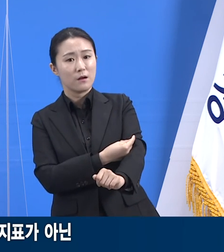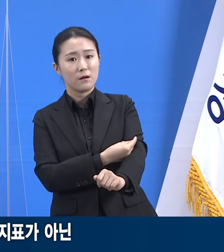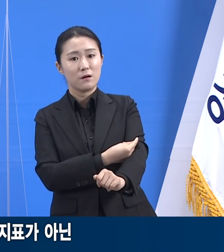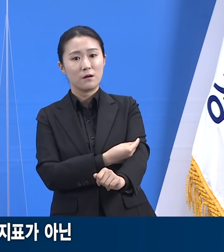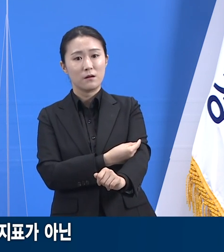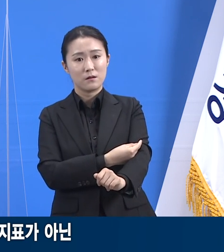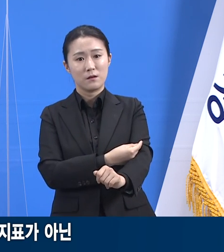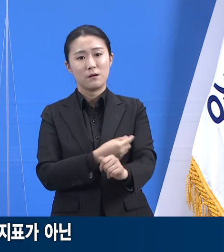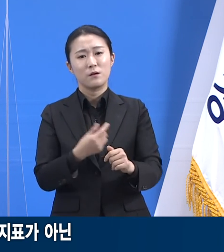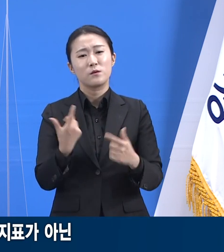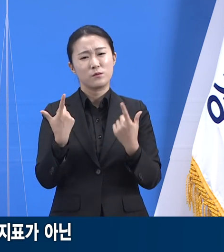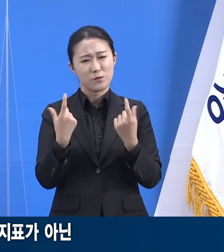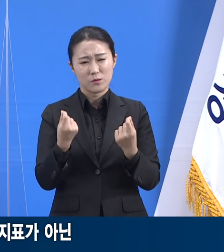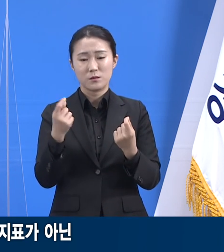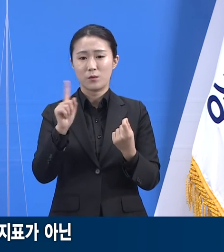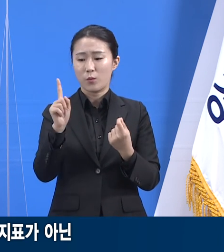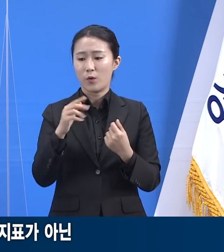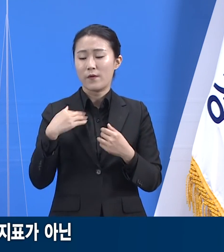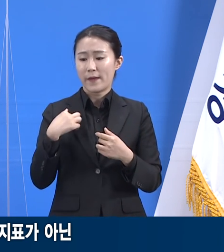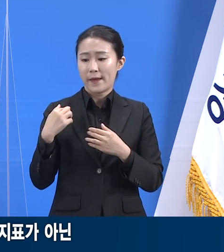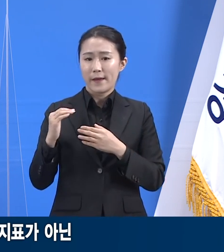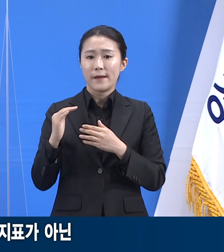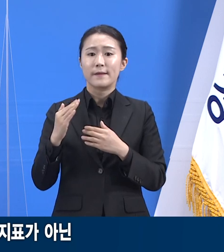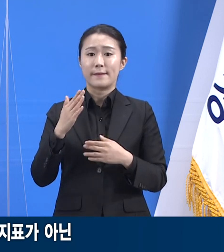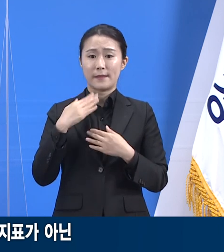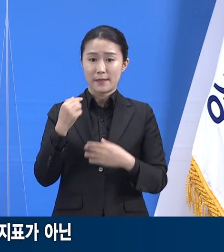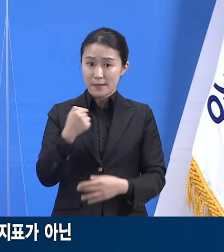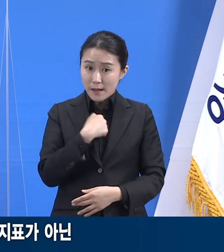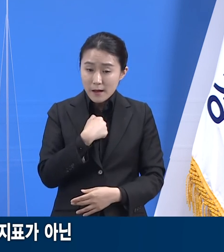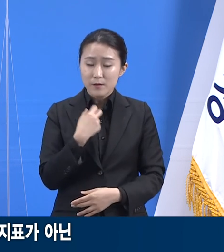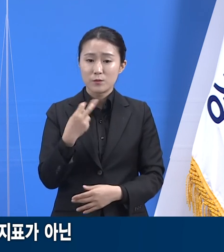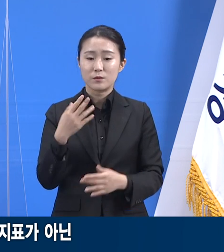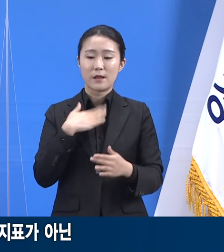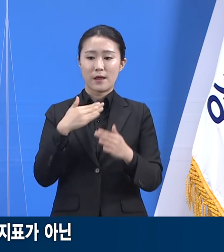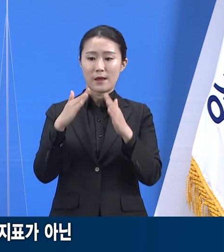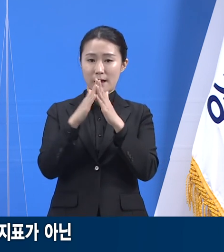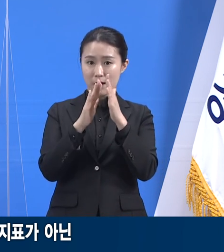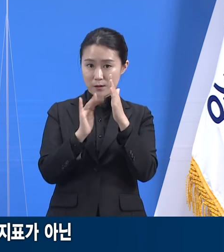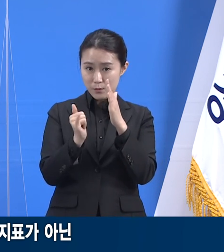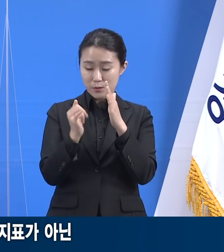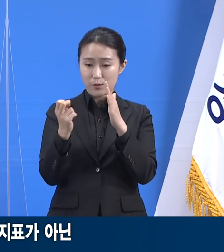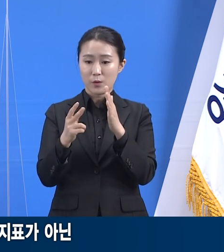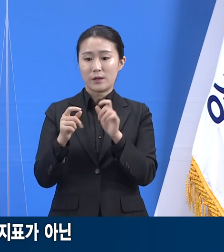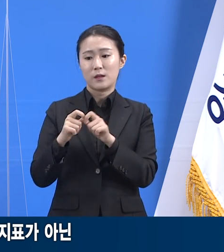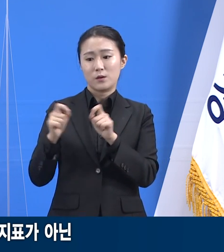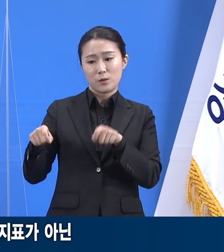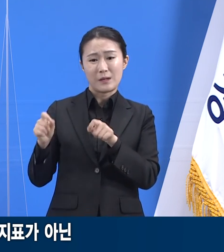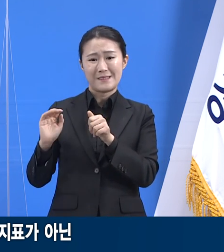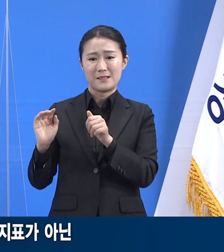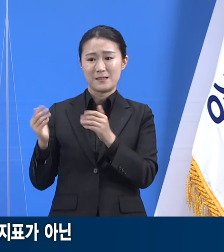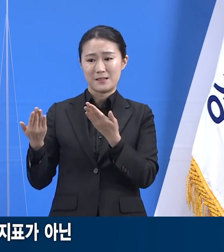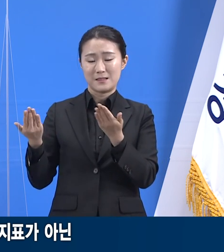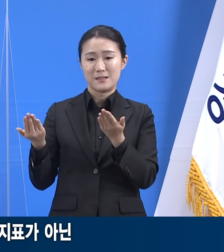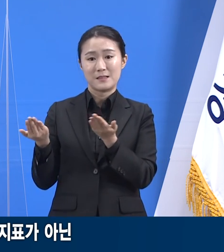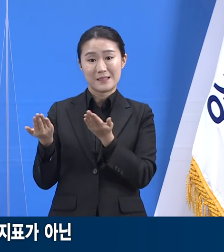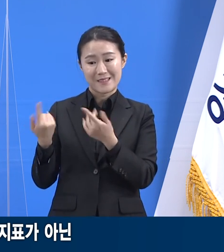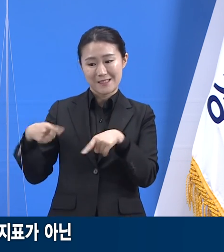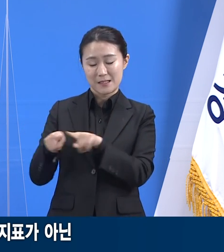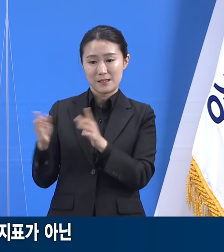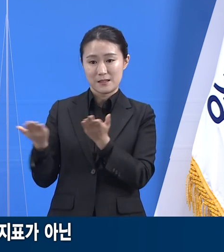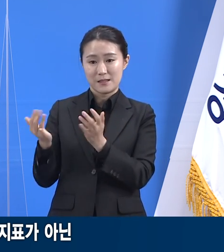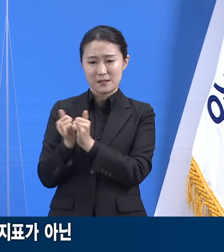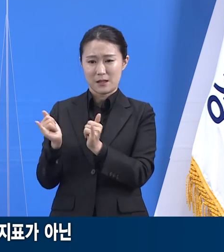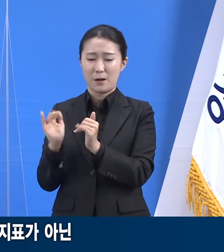나와 나의 가족, 동료, 이웃을 지키는 이 어려운 싸움에 팀 정신을 잃지 않고 참여해 주시는 모든